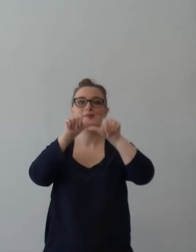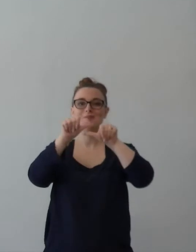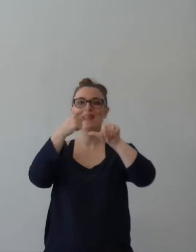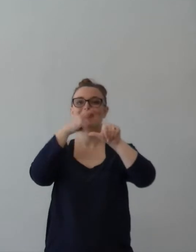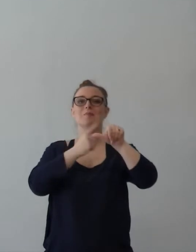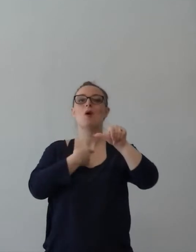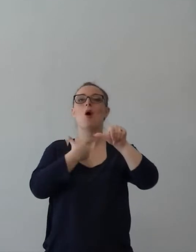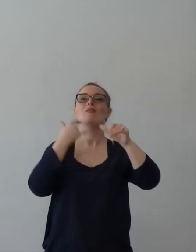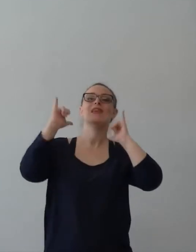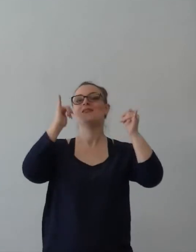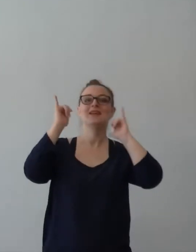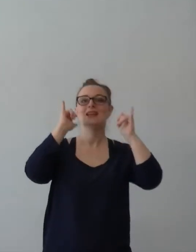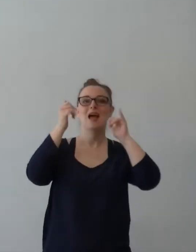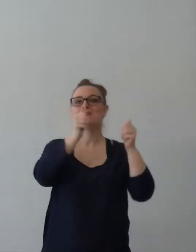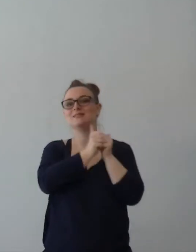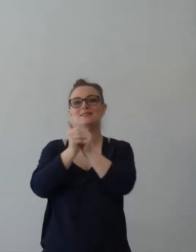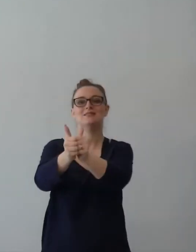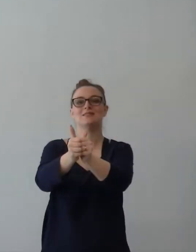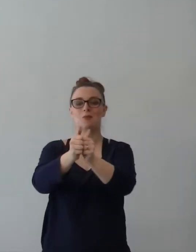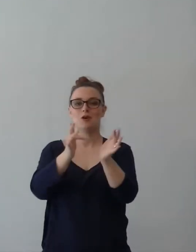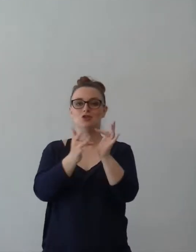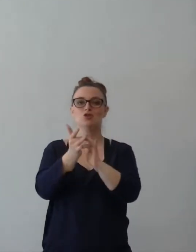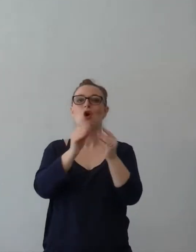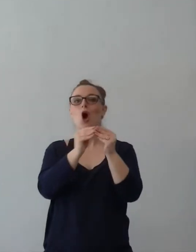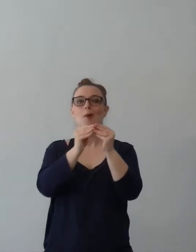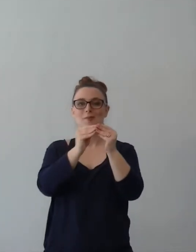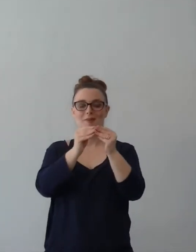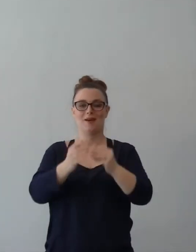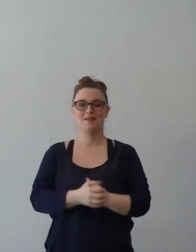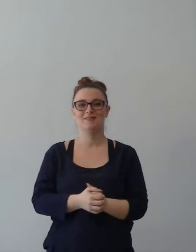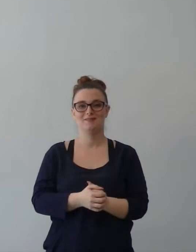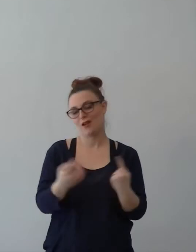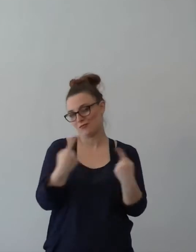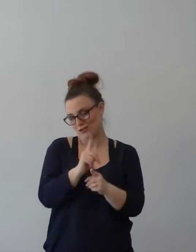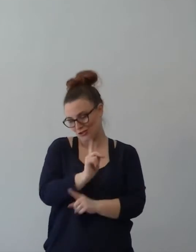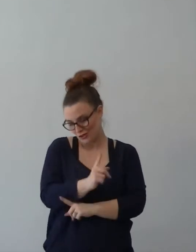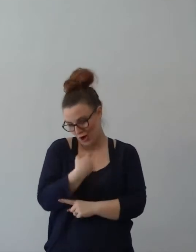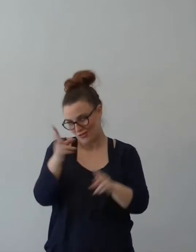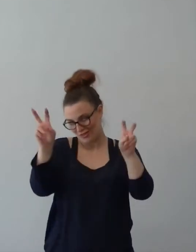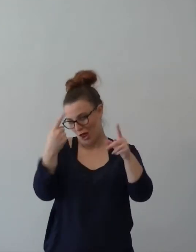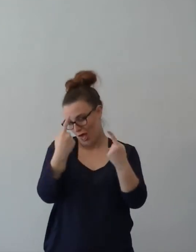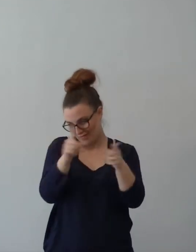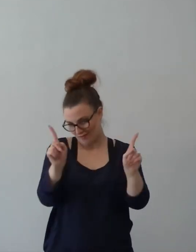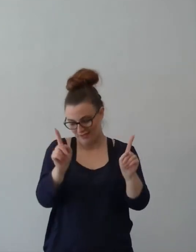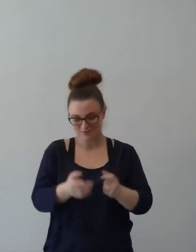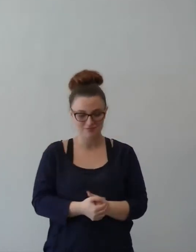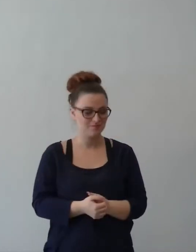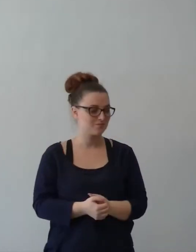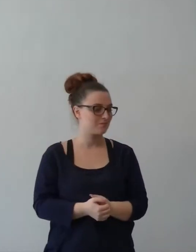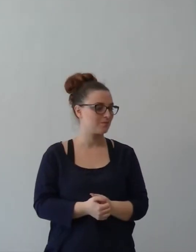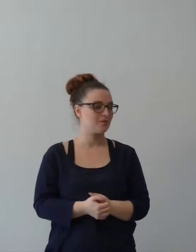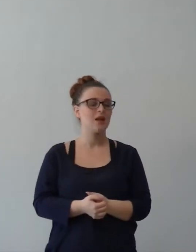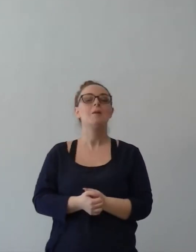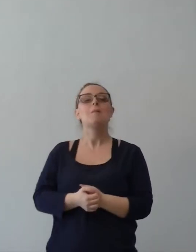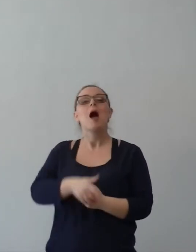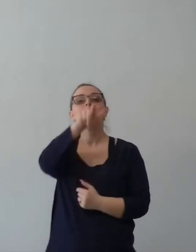divertirsi e seguire Gesù. Perché? Perché questo è il concetto. Chi l'ha detto che la vita del credente deve